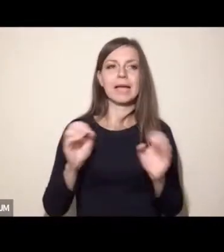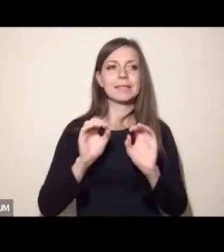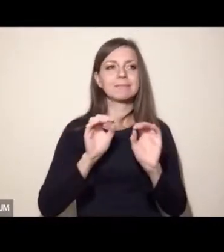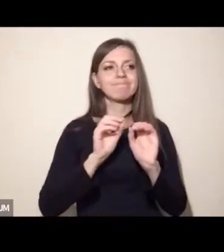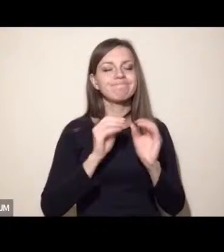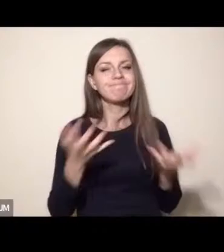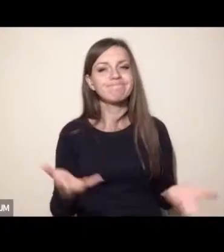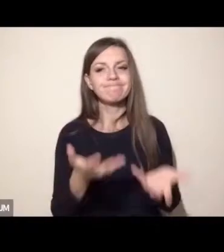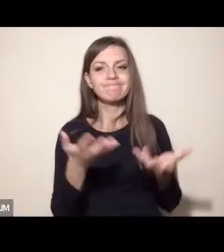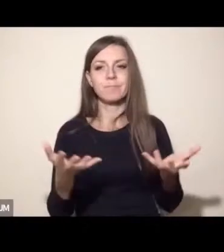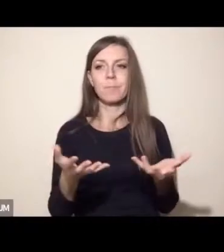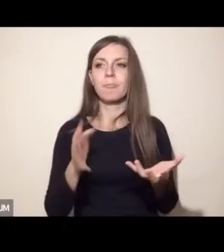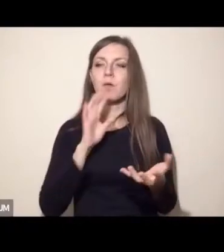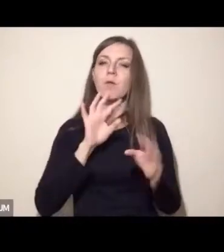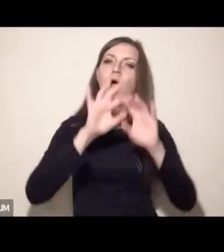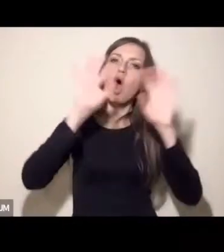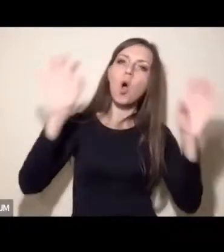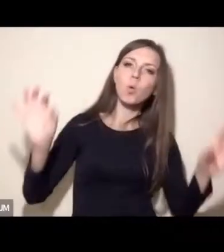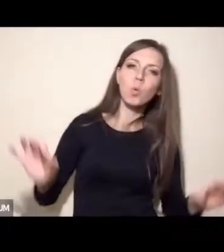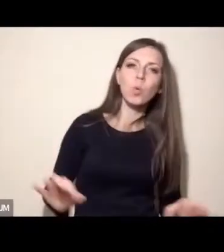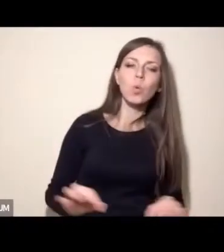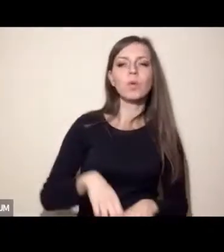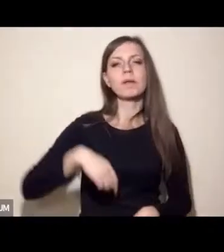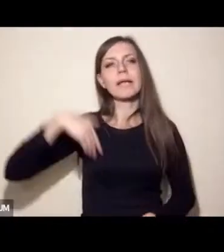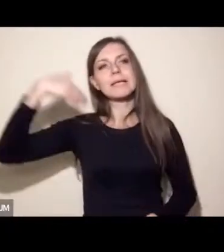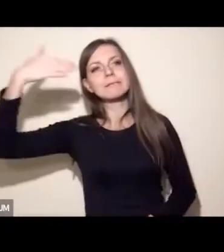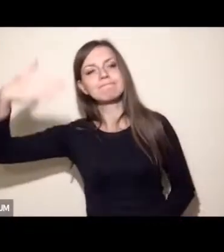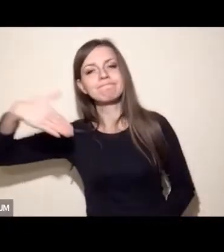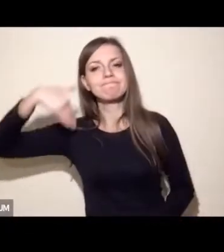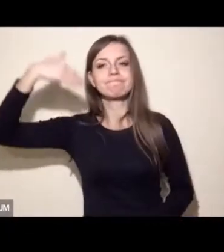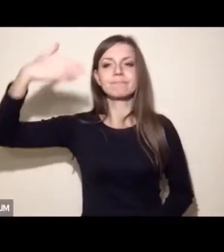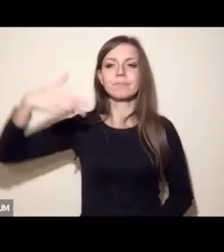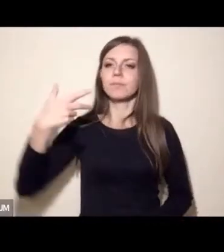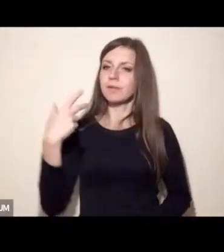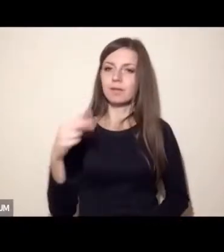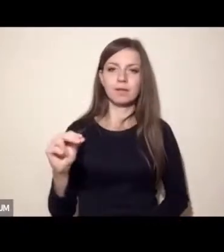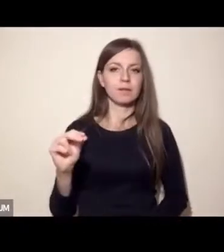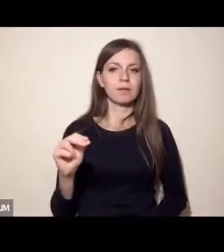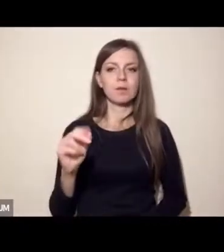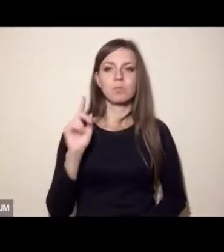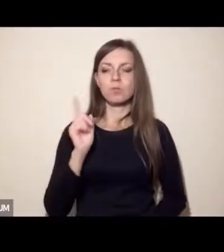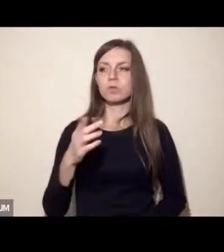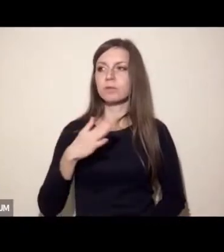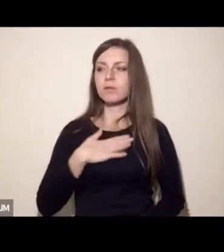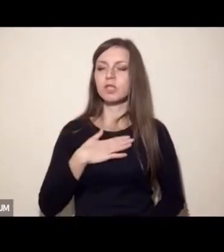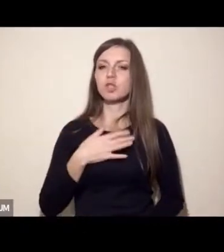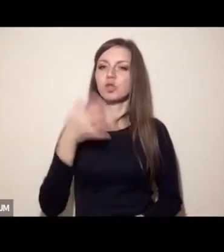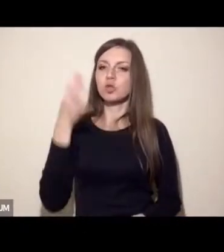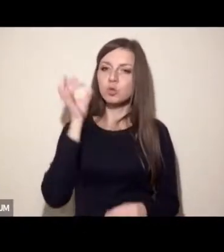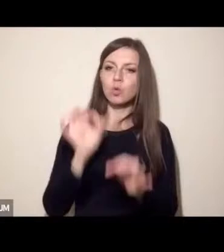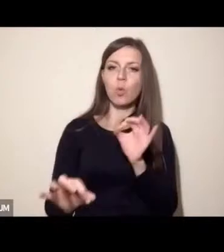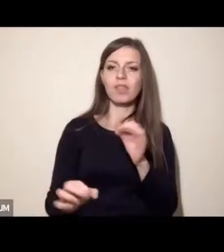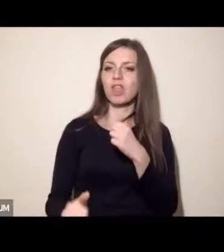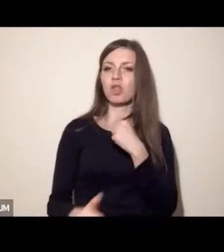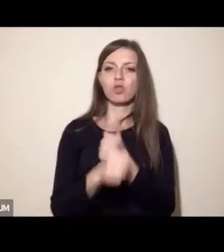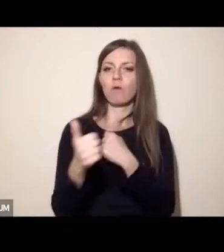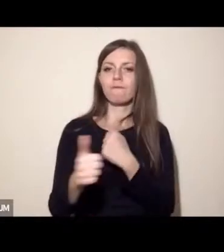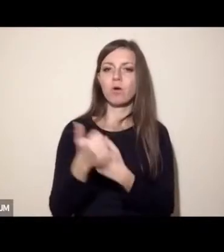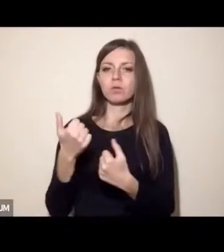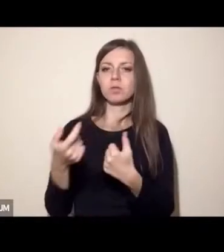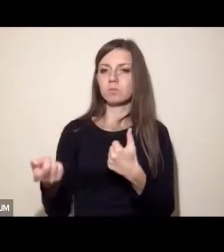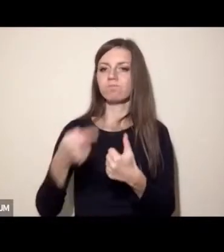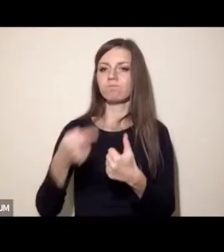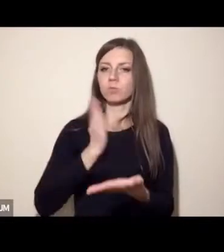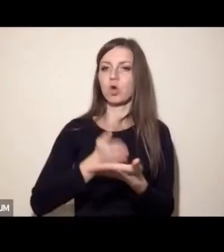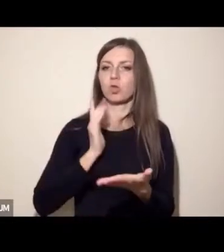jakiejś medlistej retoryce, tylko musi opierać się na bardzo gruntownych konkretach, czyli nasi